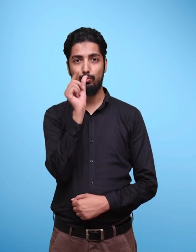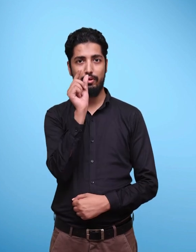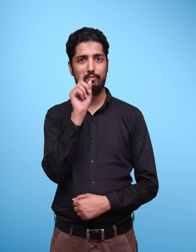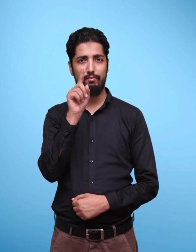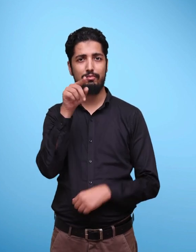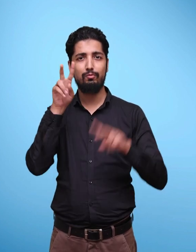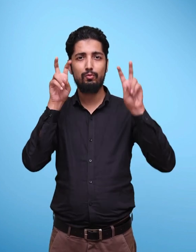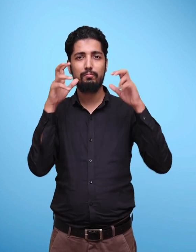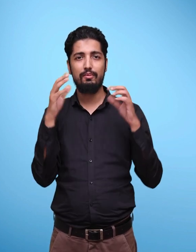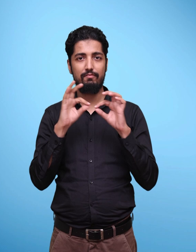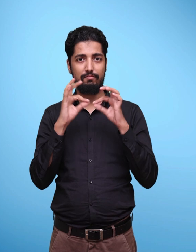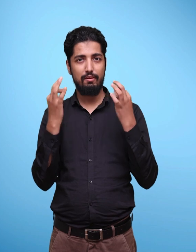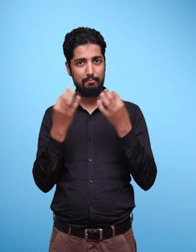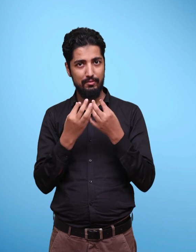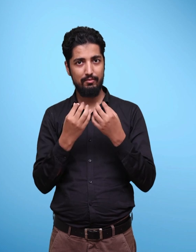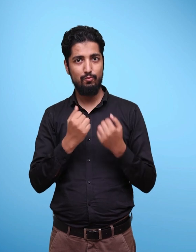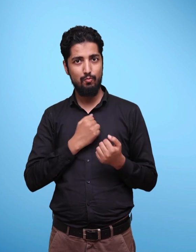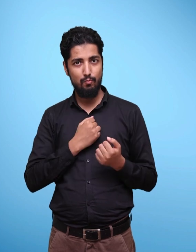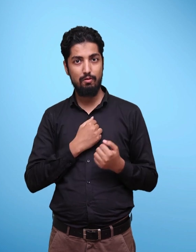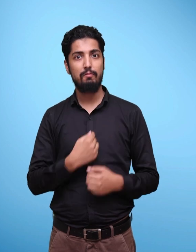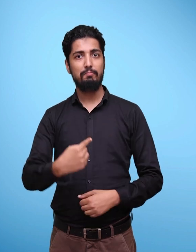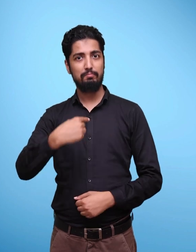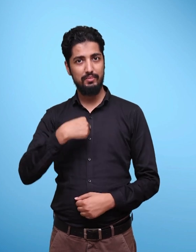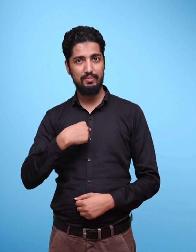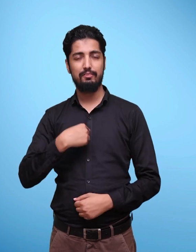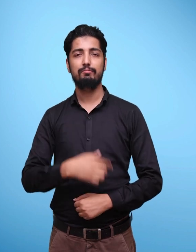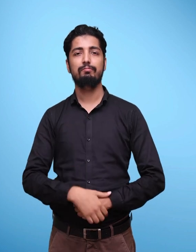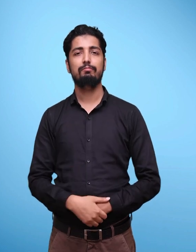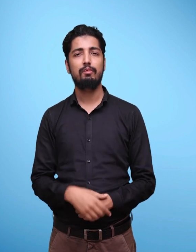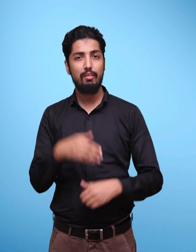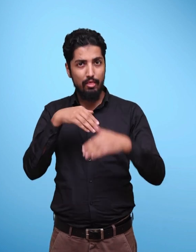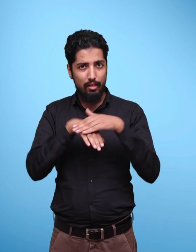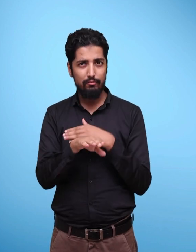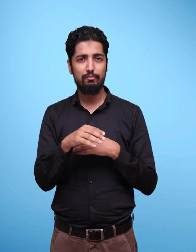Unit 1 My Family and Me